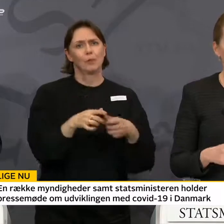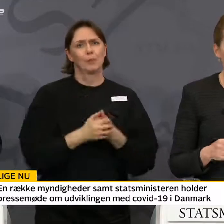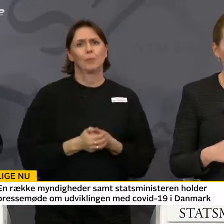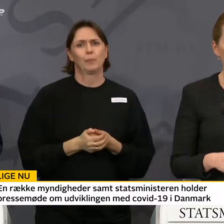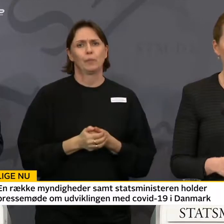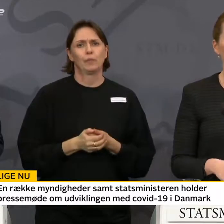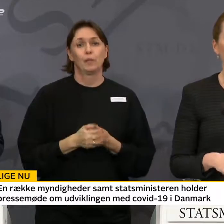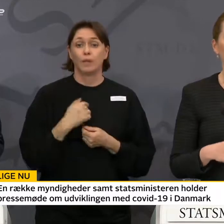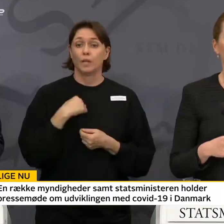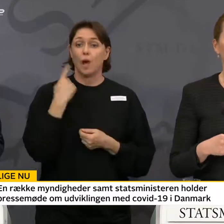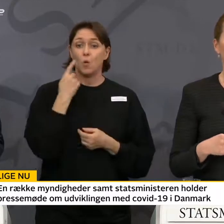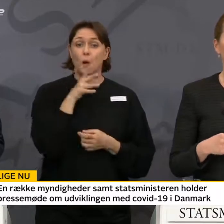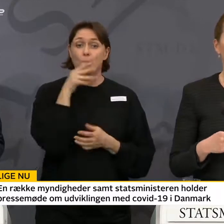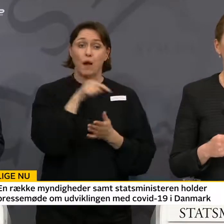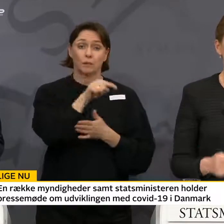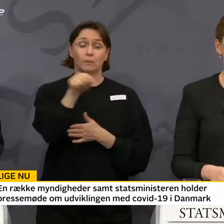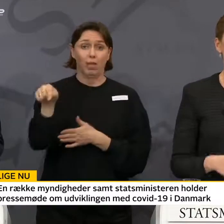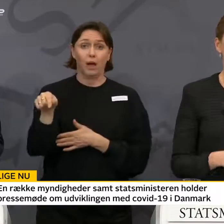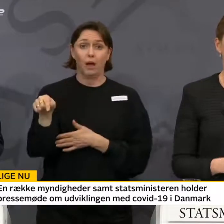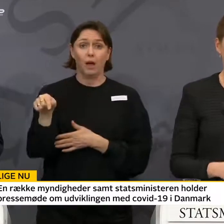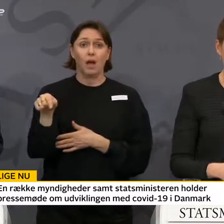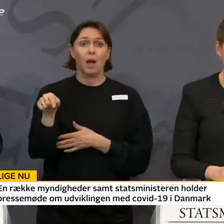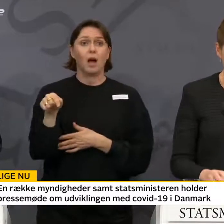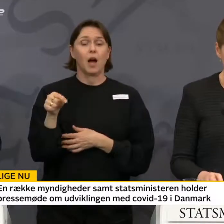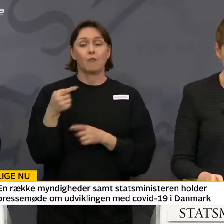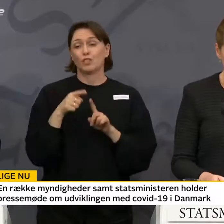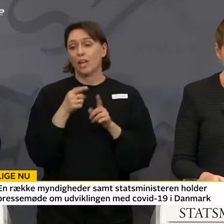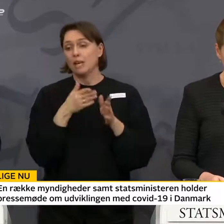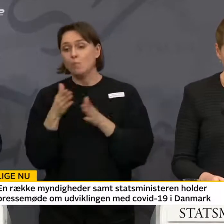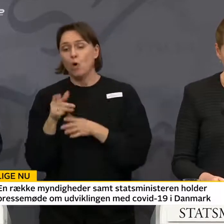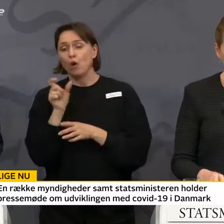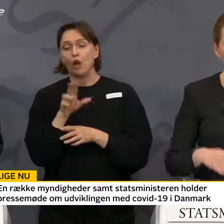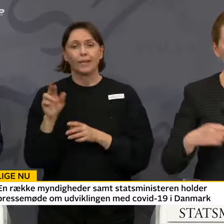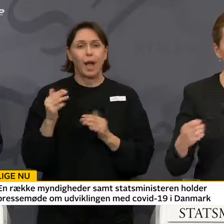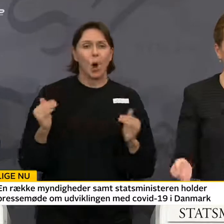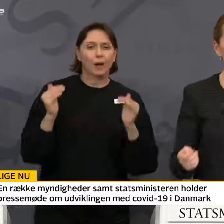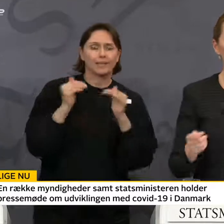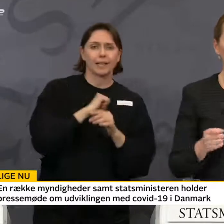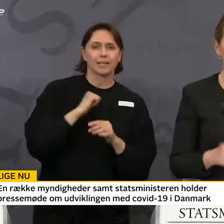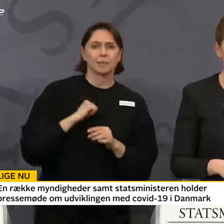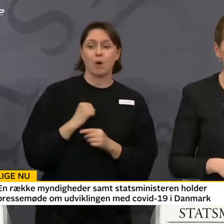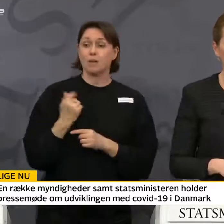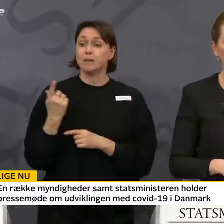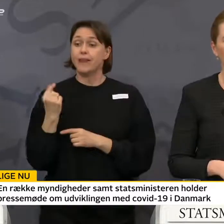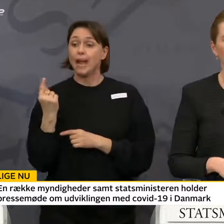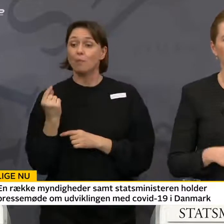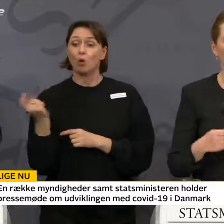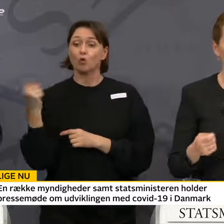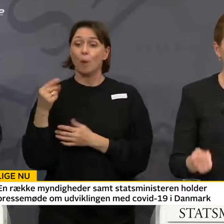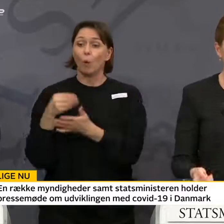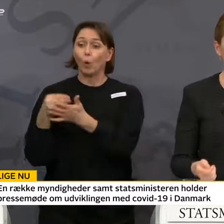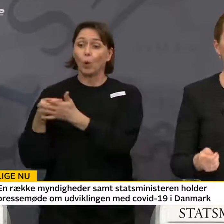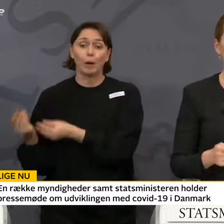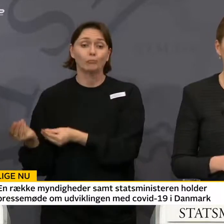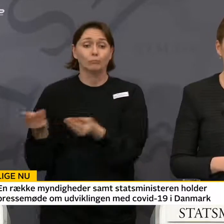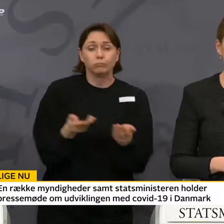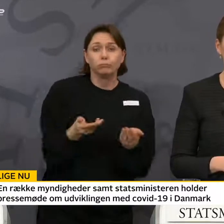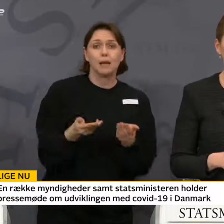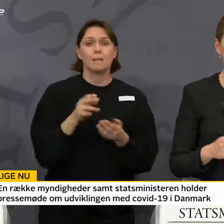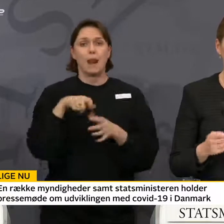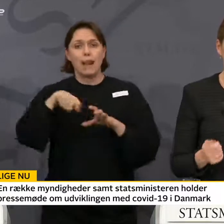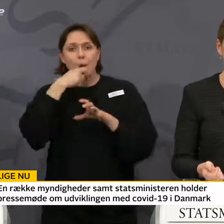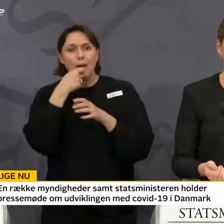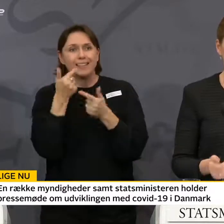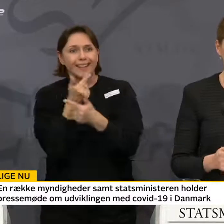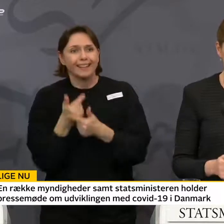mange steder fra om måder at organisere sig på. Naboen køber ind. Man laver mad til hinanden.